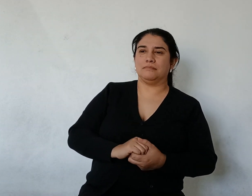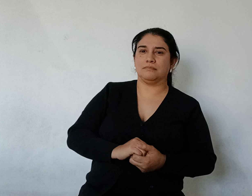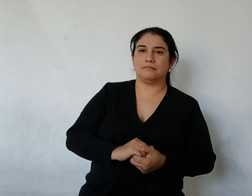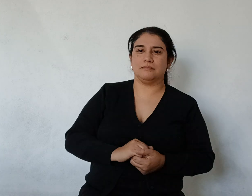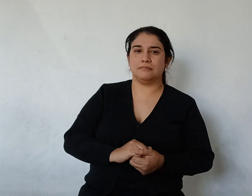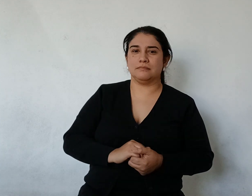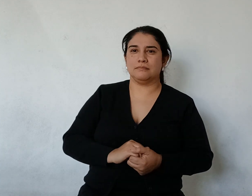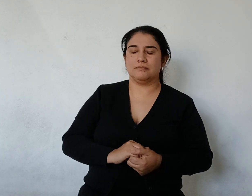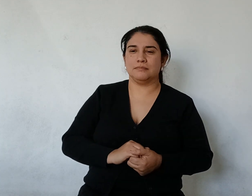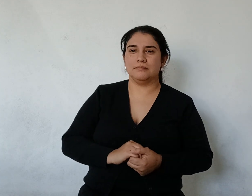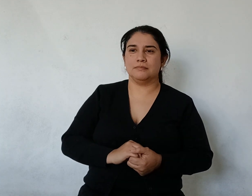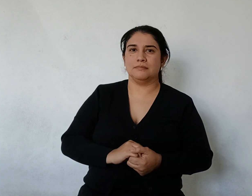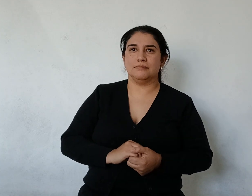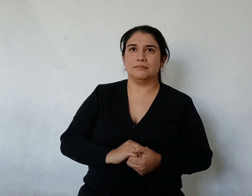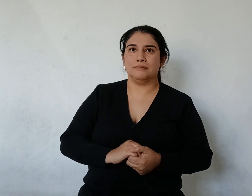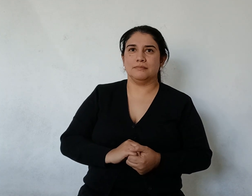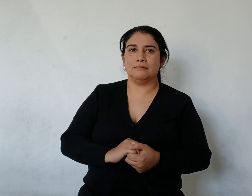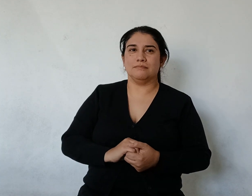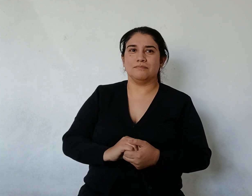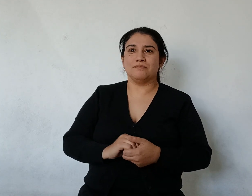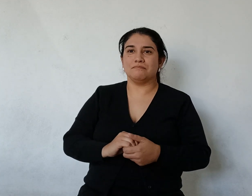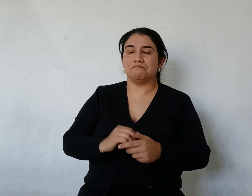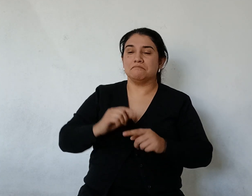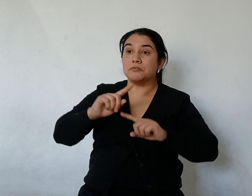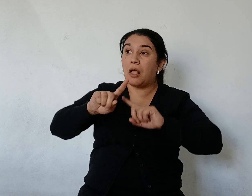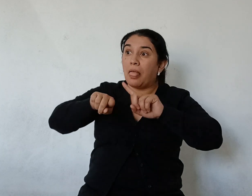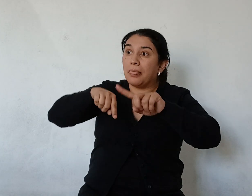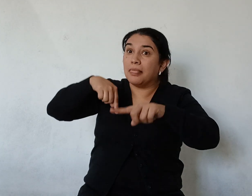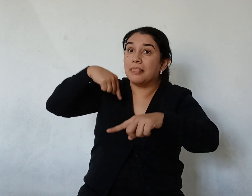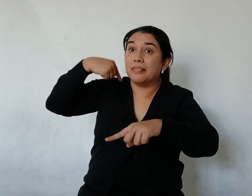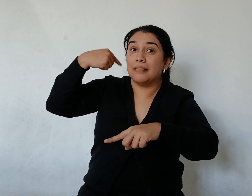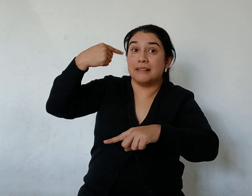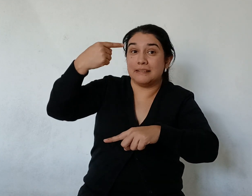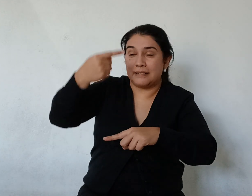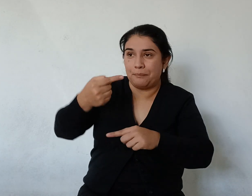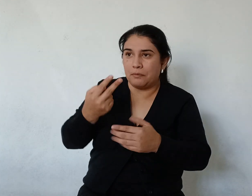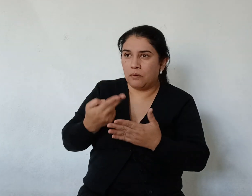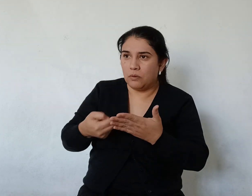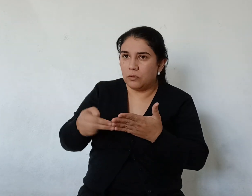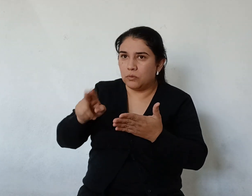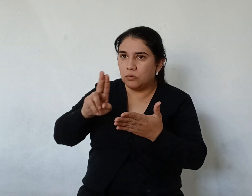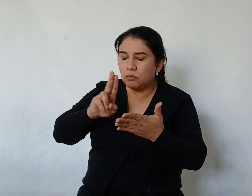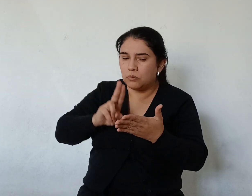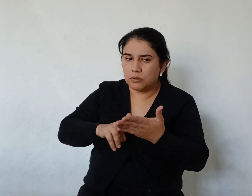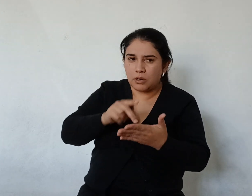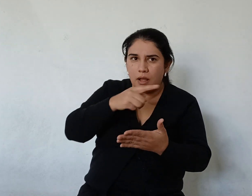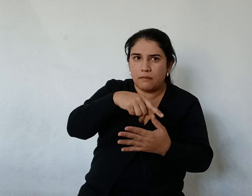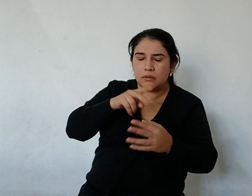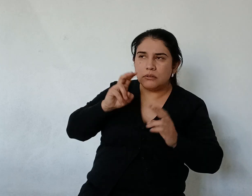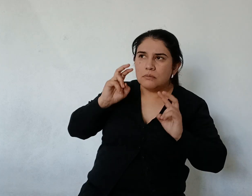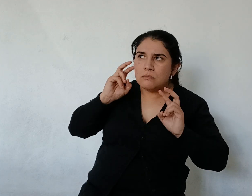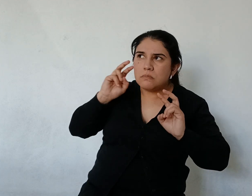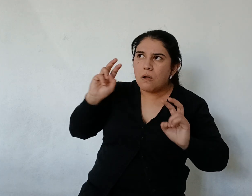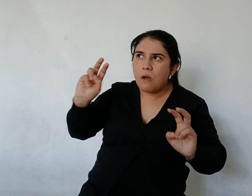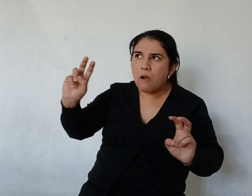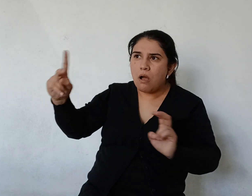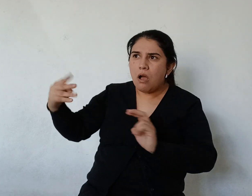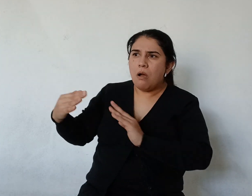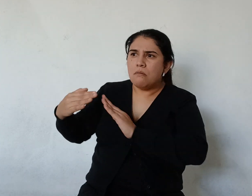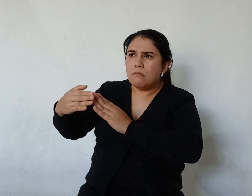Pero al día siguiente Sintieron de nuevo el ruido en el agua Y vieron pasar de nuevo al vapor Haciendo